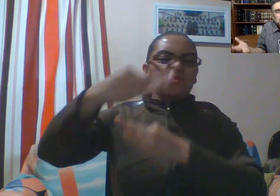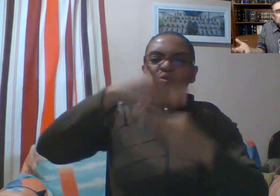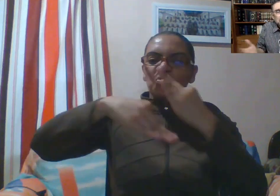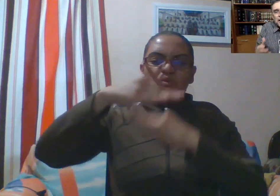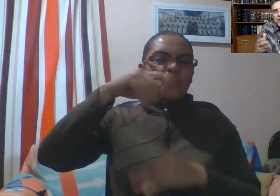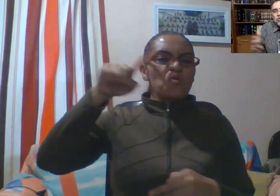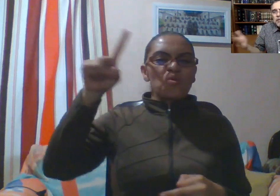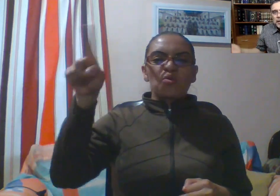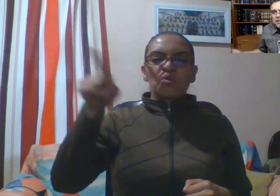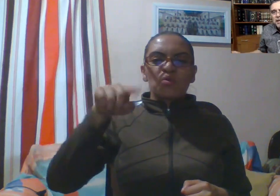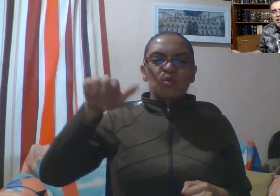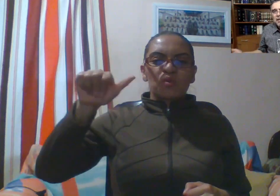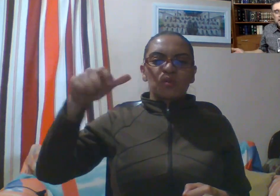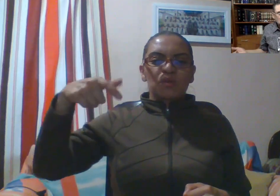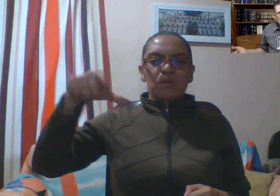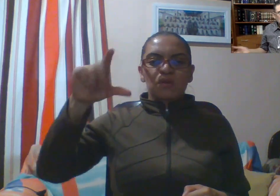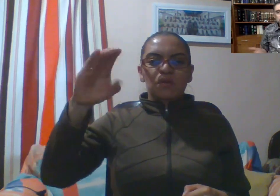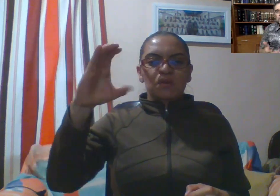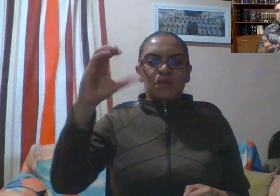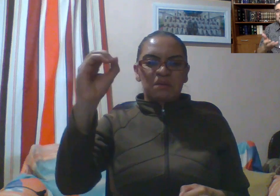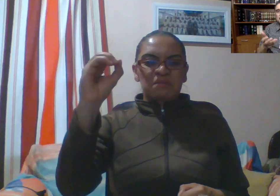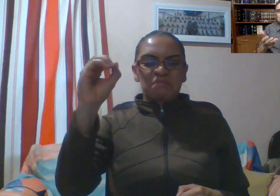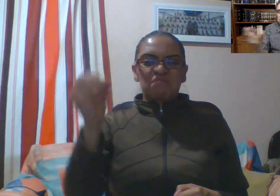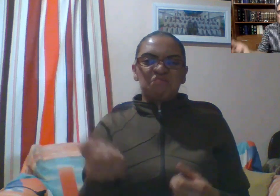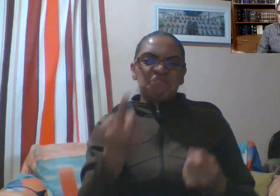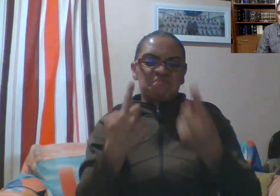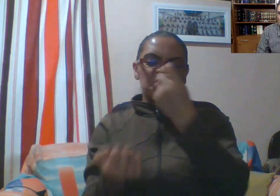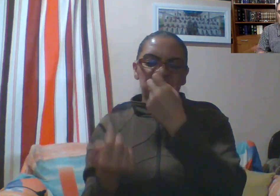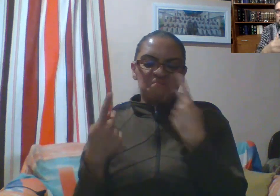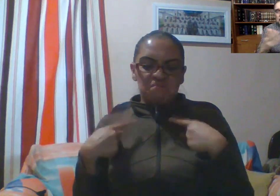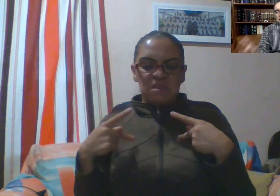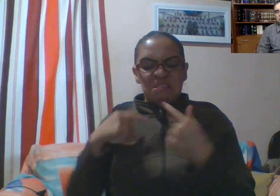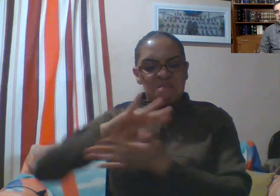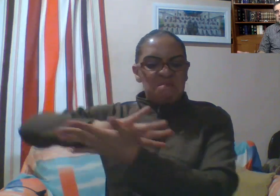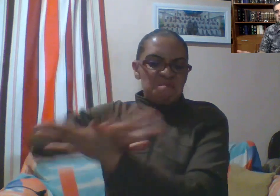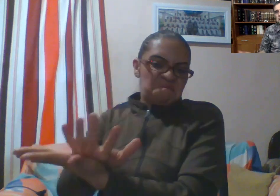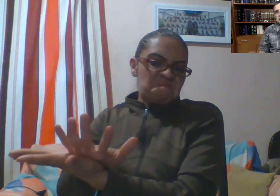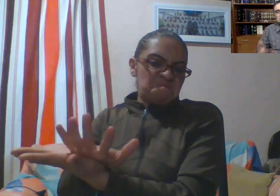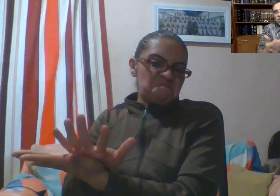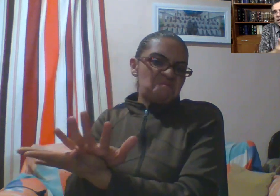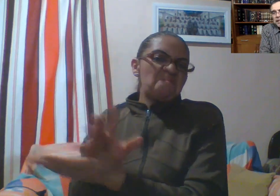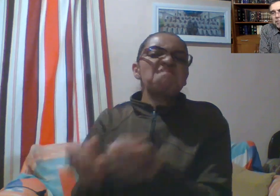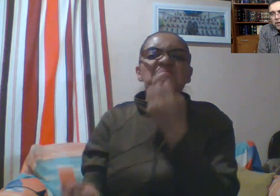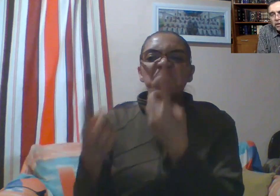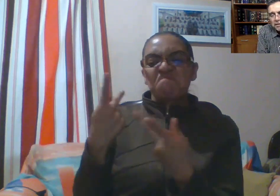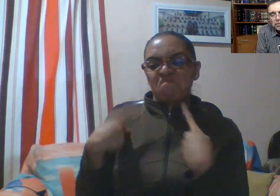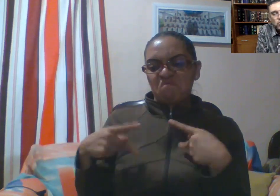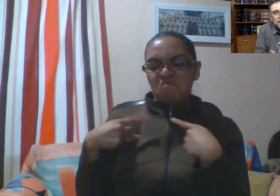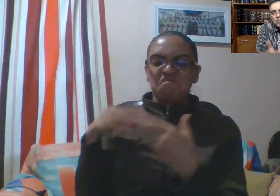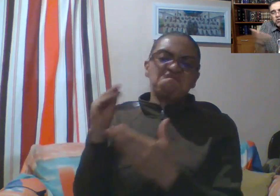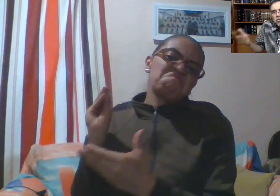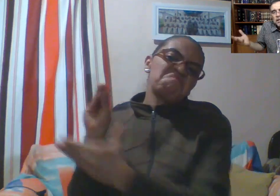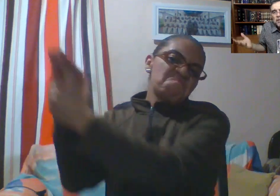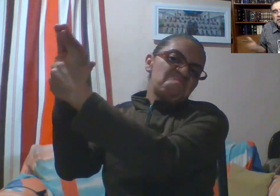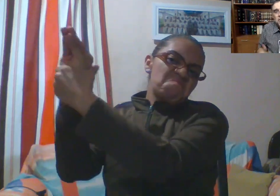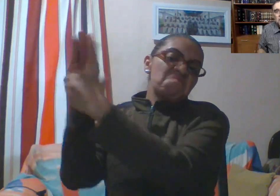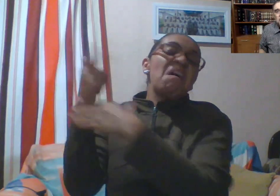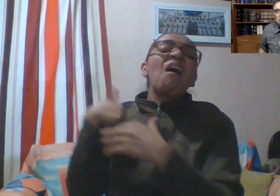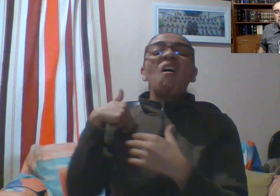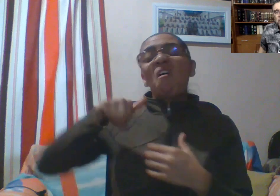Alguien nos desprecia. Tenemos deficiencias o limitaciones. Si no el tamaño o la estatura, tenemos otra limitación de otro